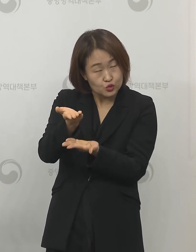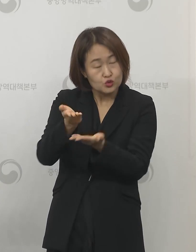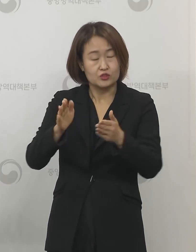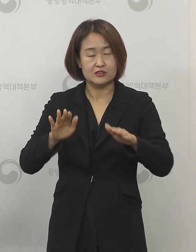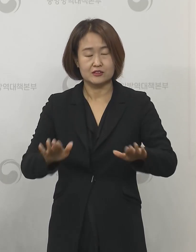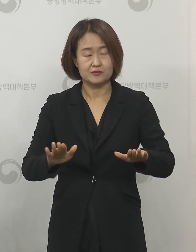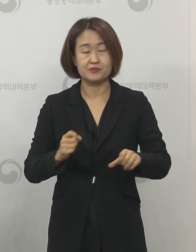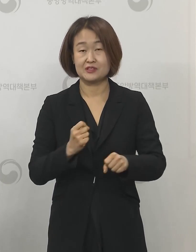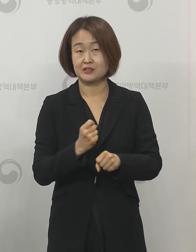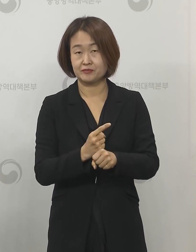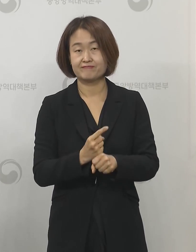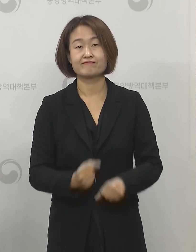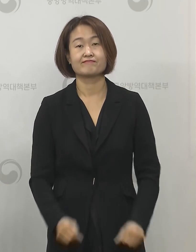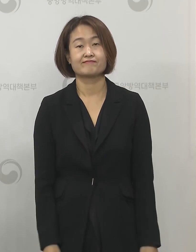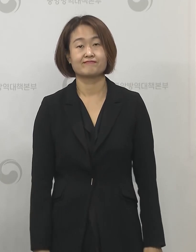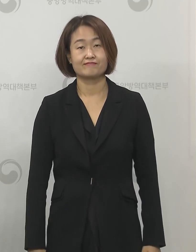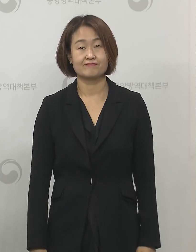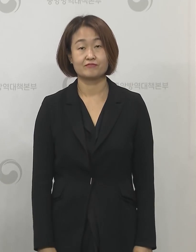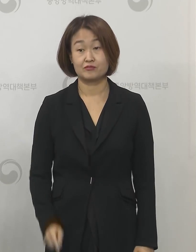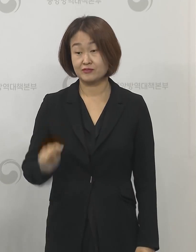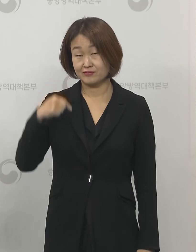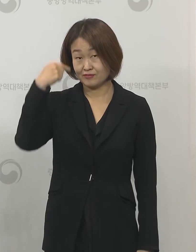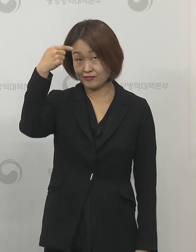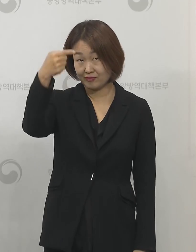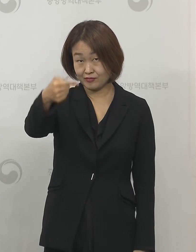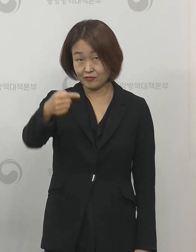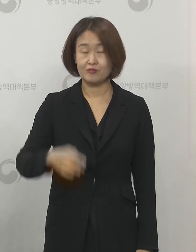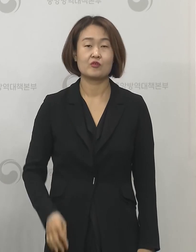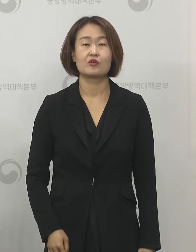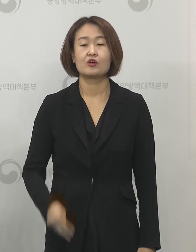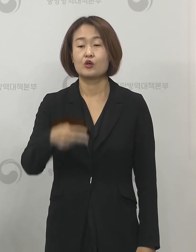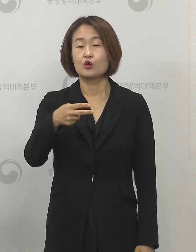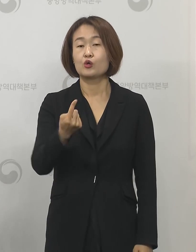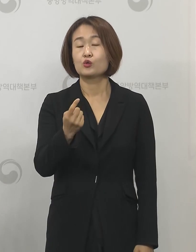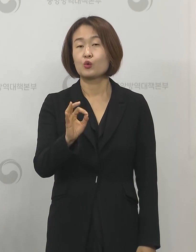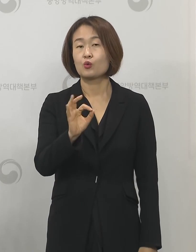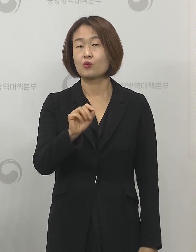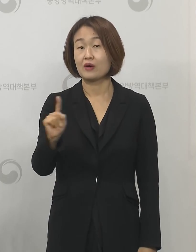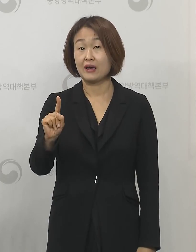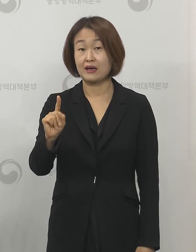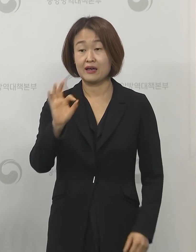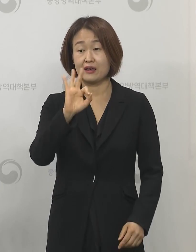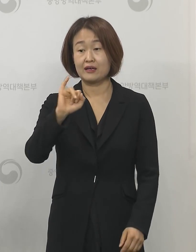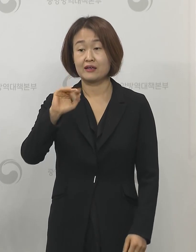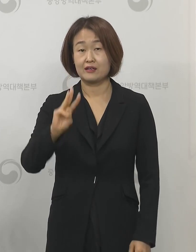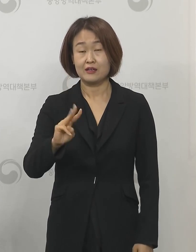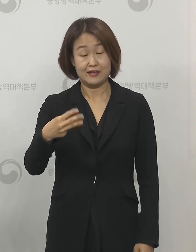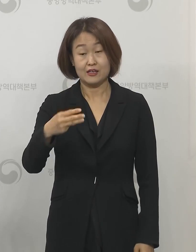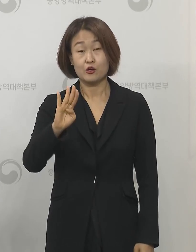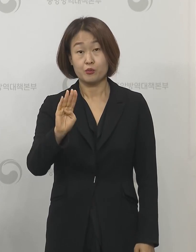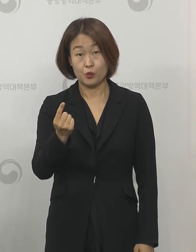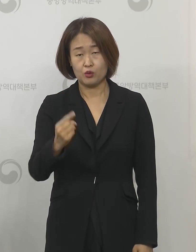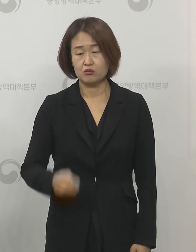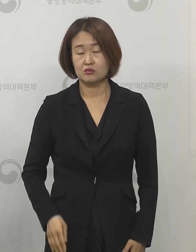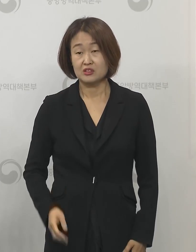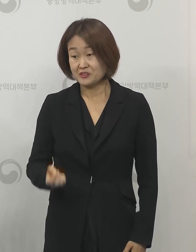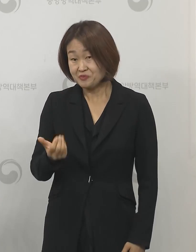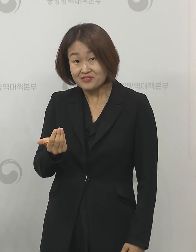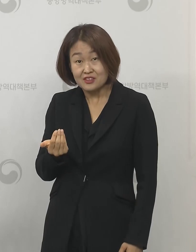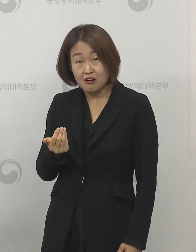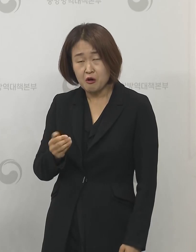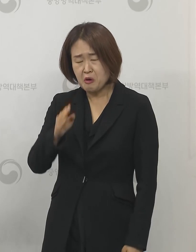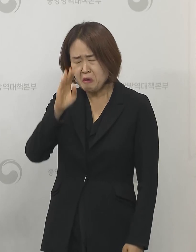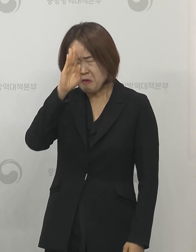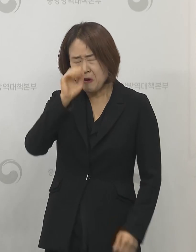상황입니다 네 다음은 동아일보 이소정 기자님 질문입니다 조금 전에 재양성 검진